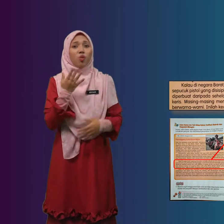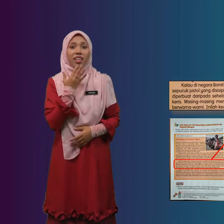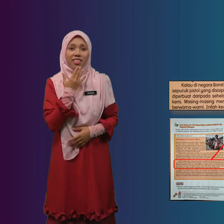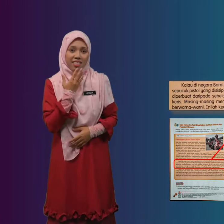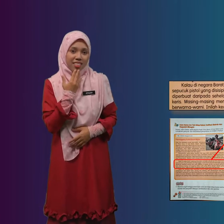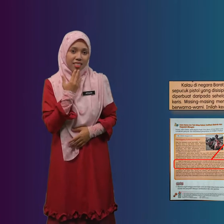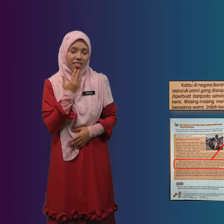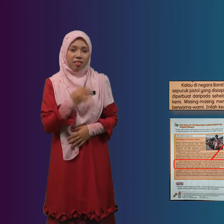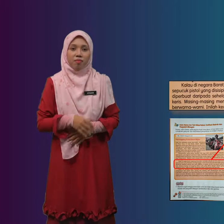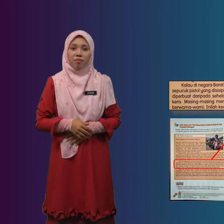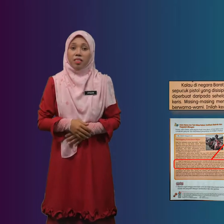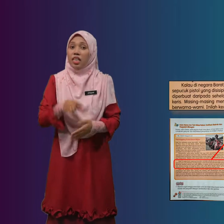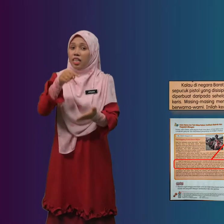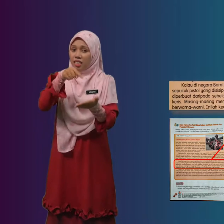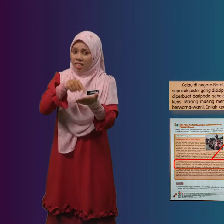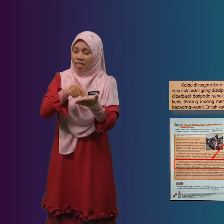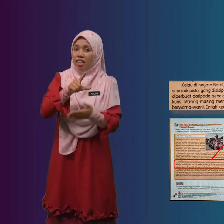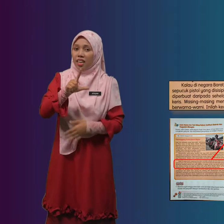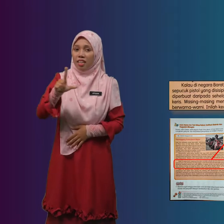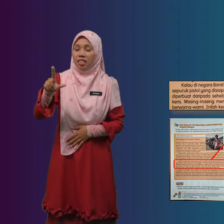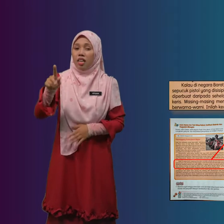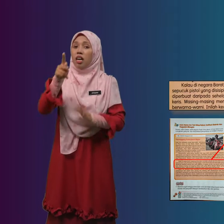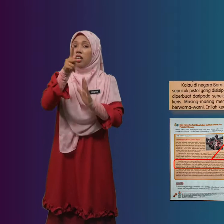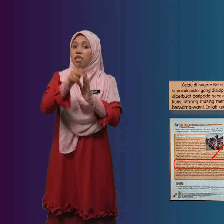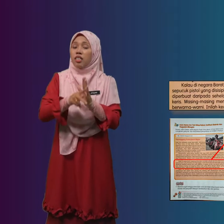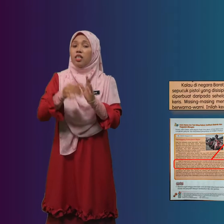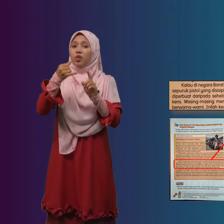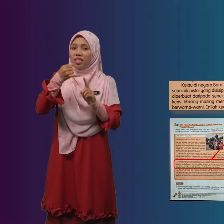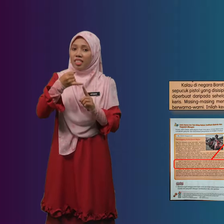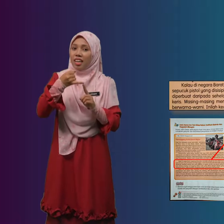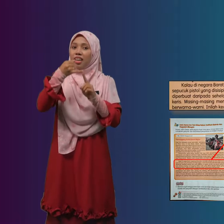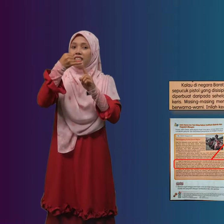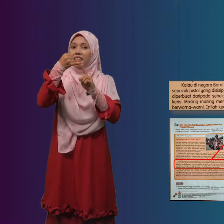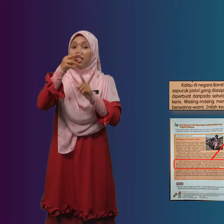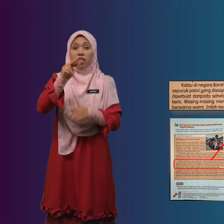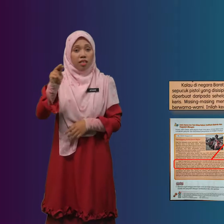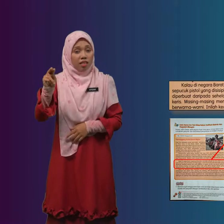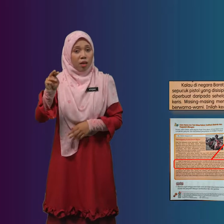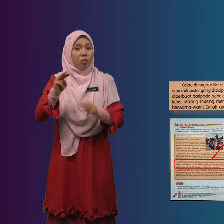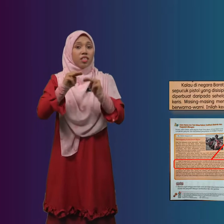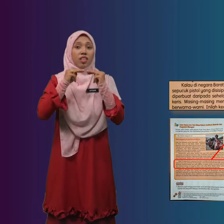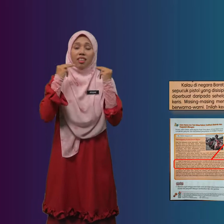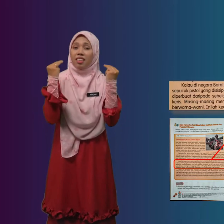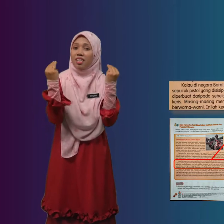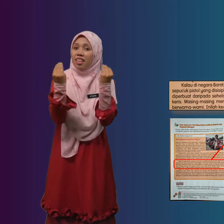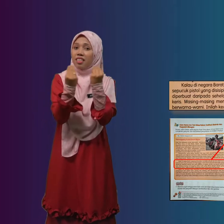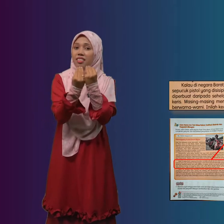Warni Inilah Keunikan Masyarakat